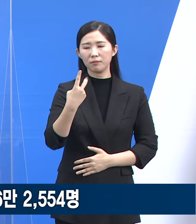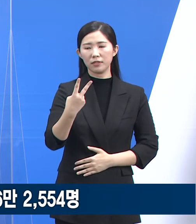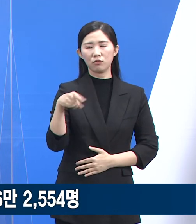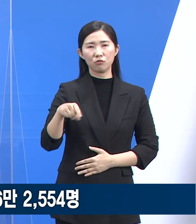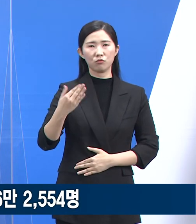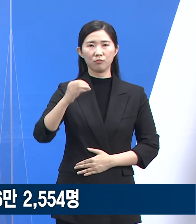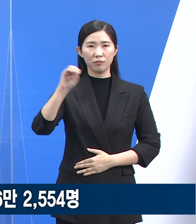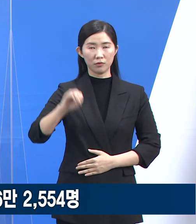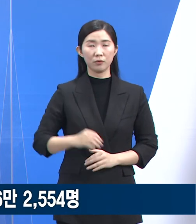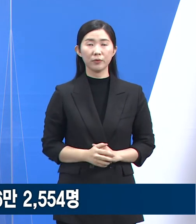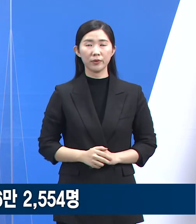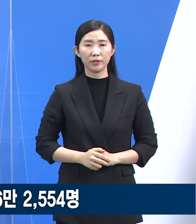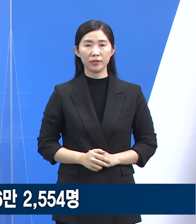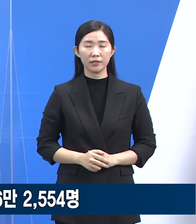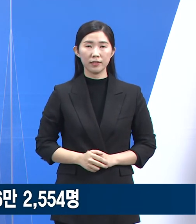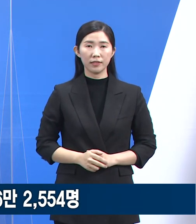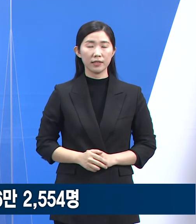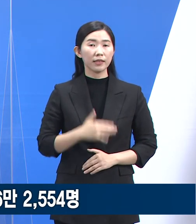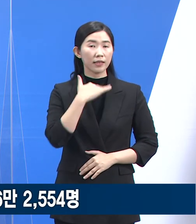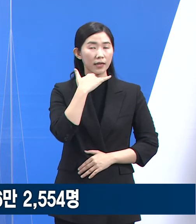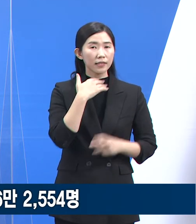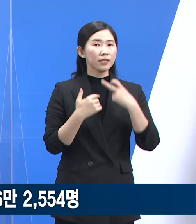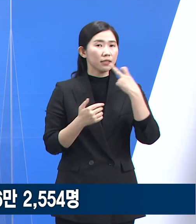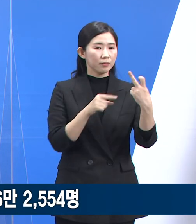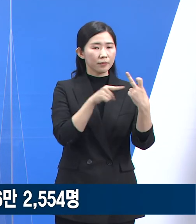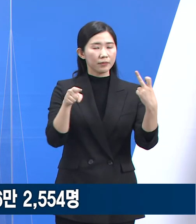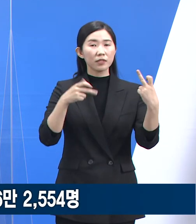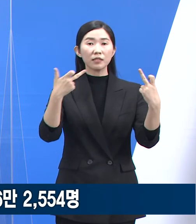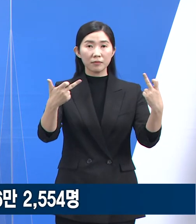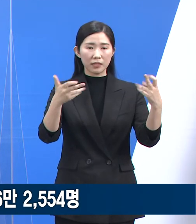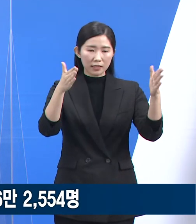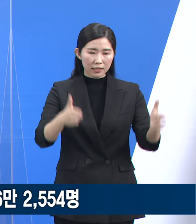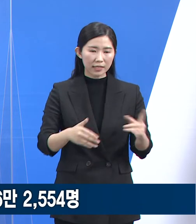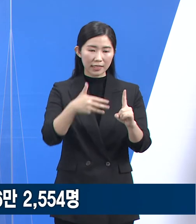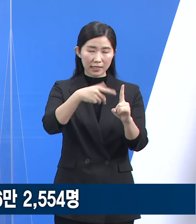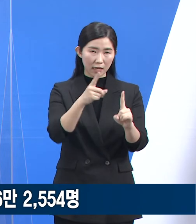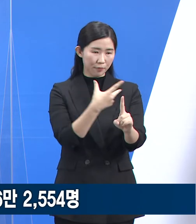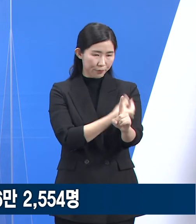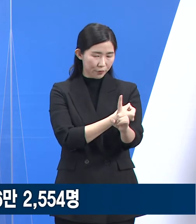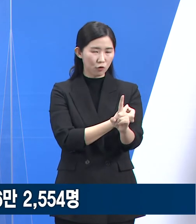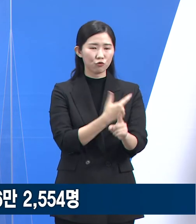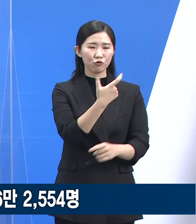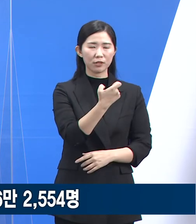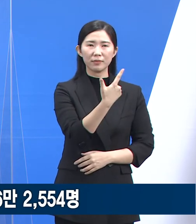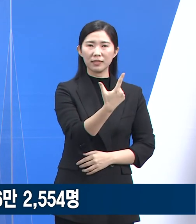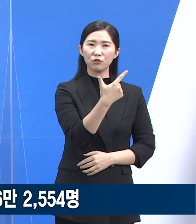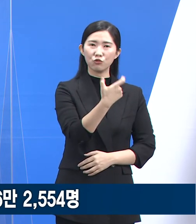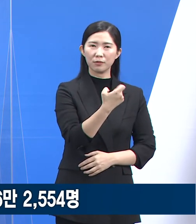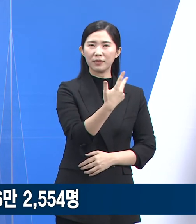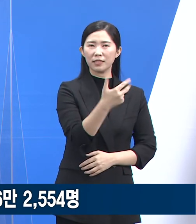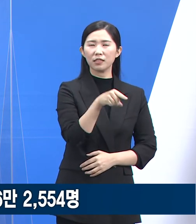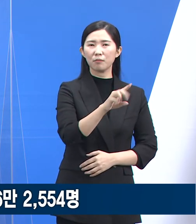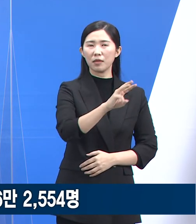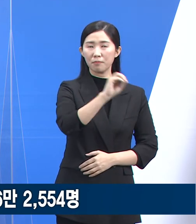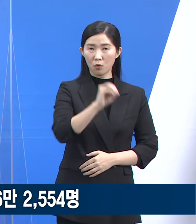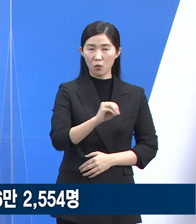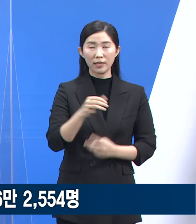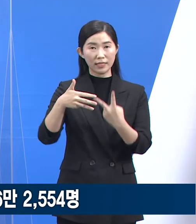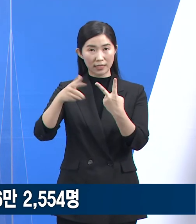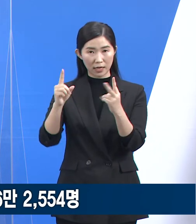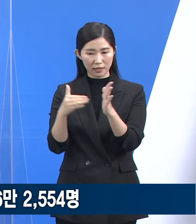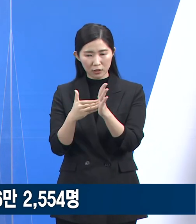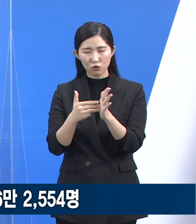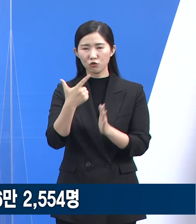%입니다. 12에서 17세 수아·청소년 1차 접종률은 67.3%이며 기본접종 완료율은 64